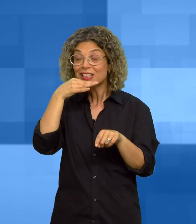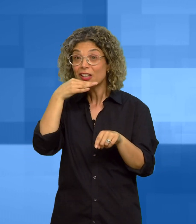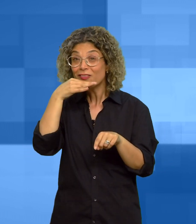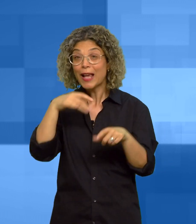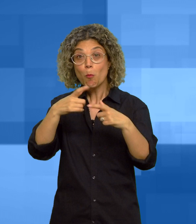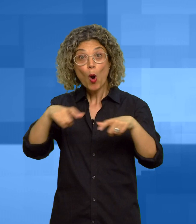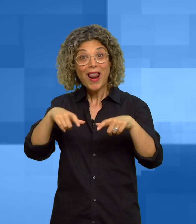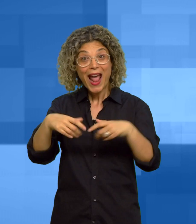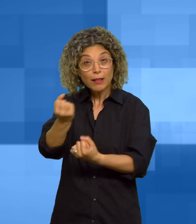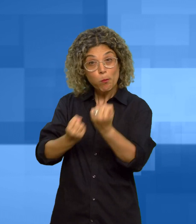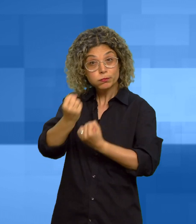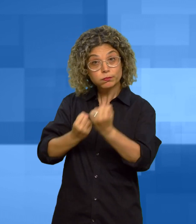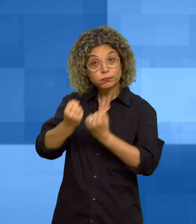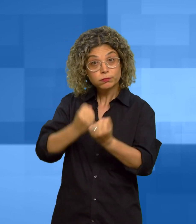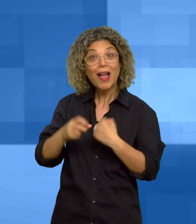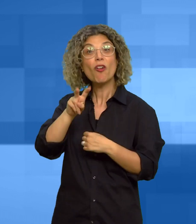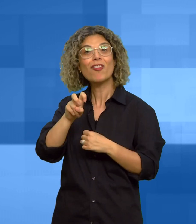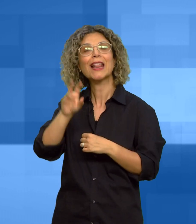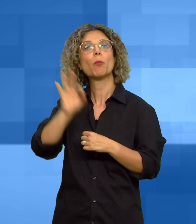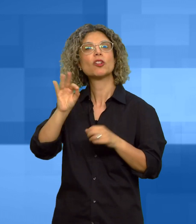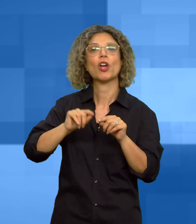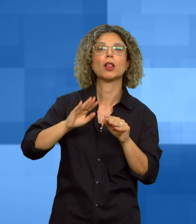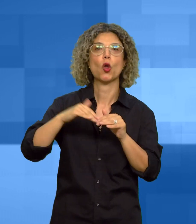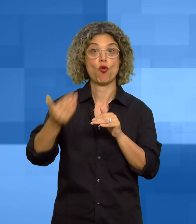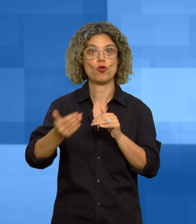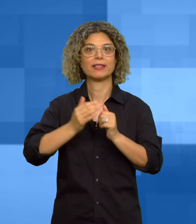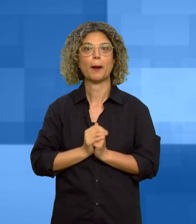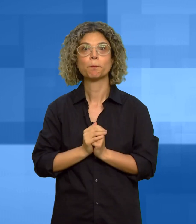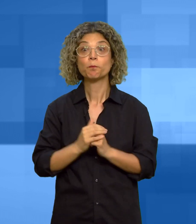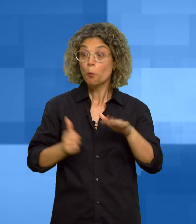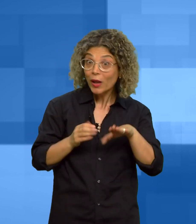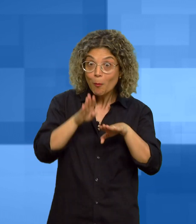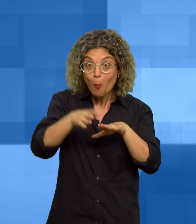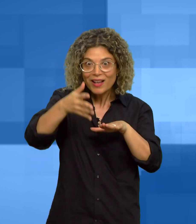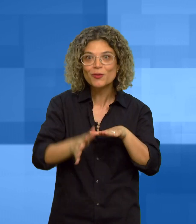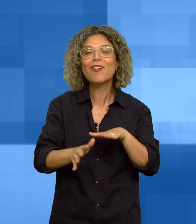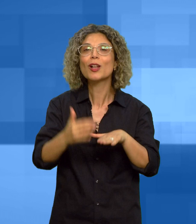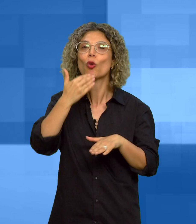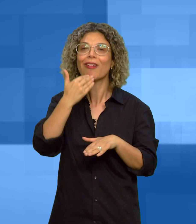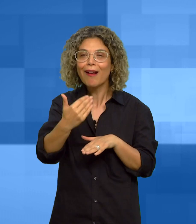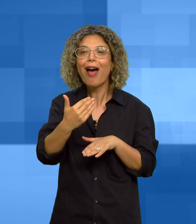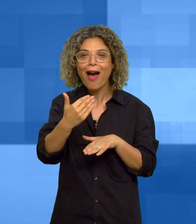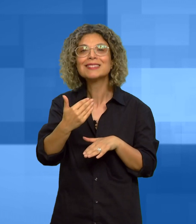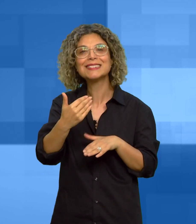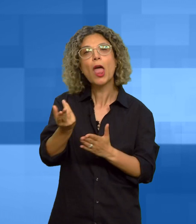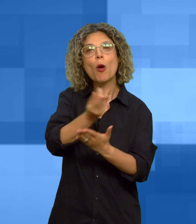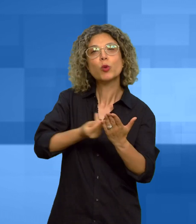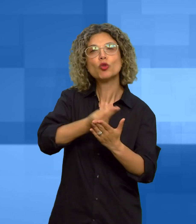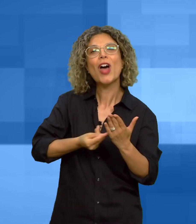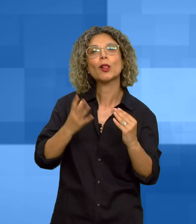% per i residenti il primo passo è stato fatto con l'approvazione del progetto di fattibilità